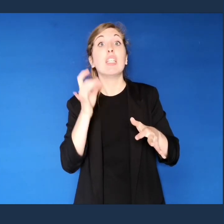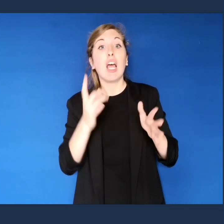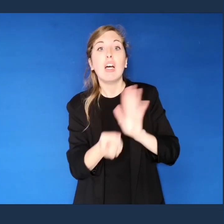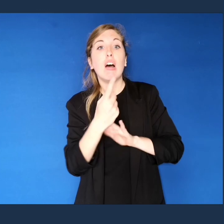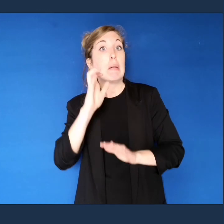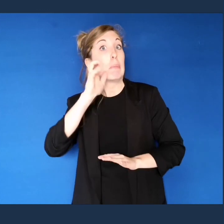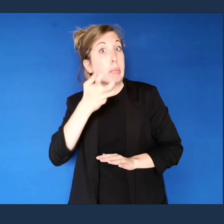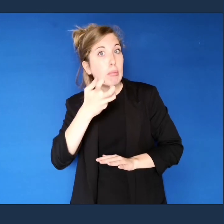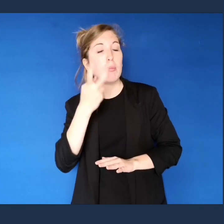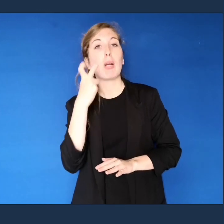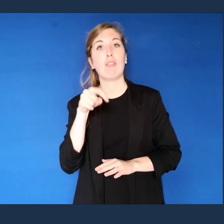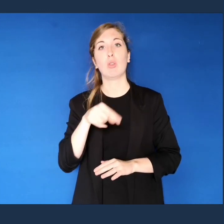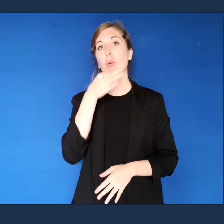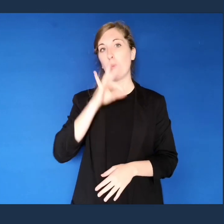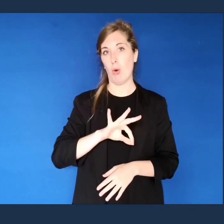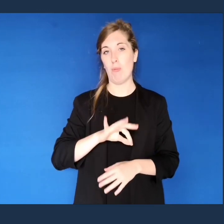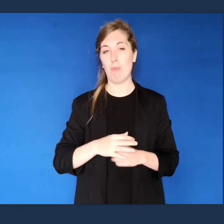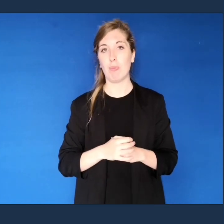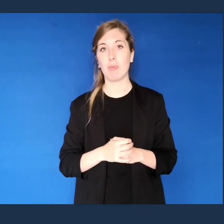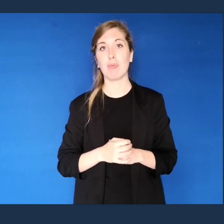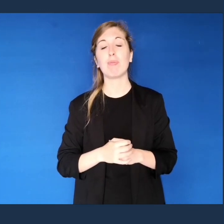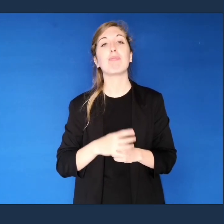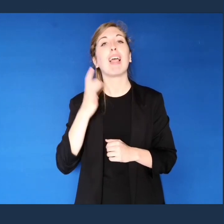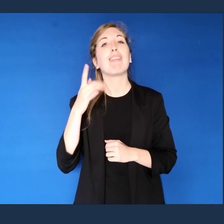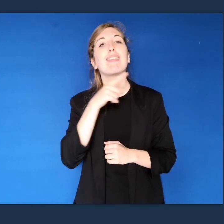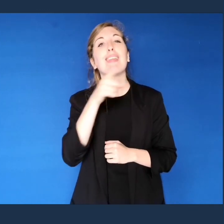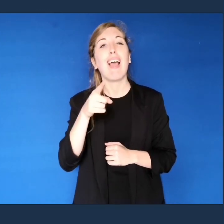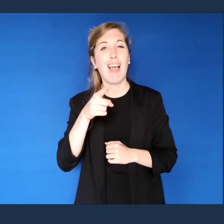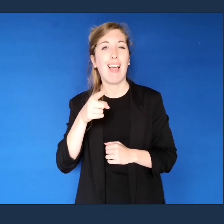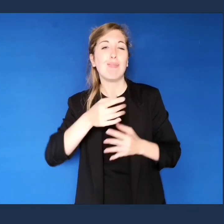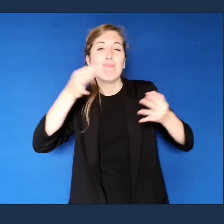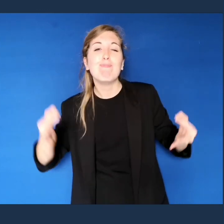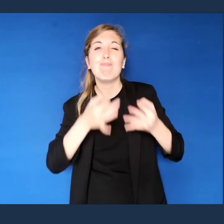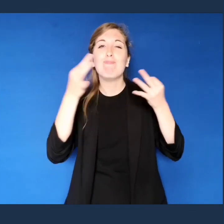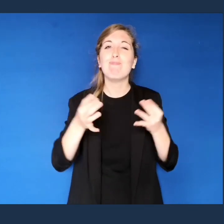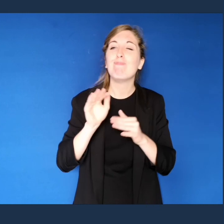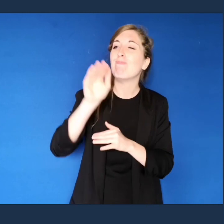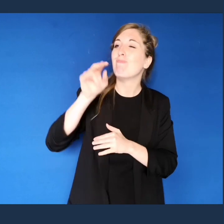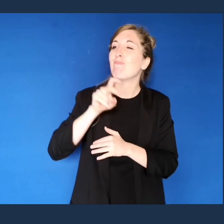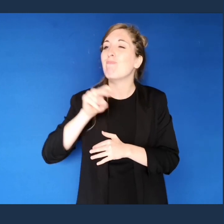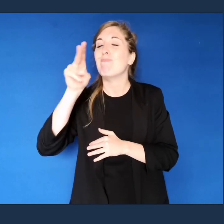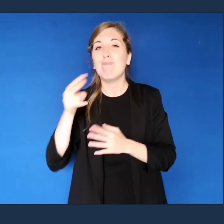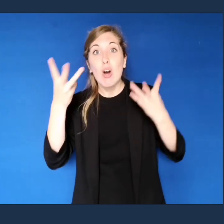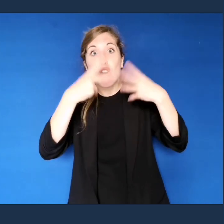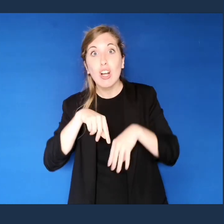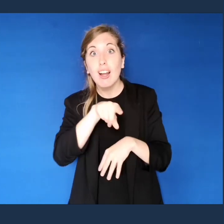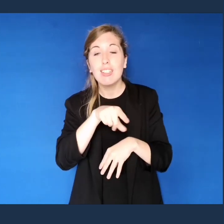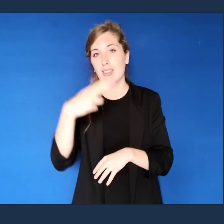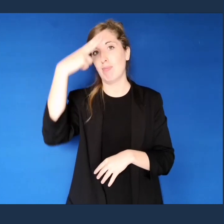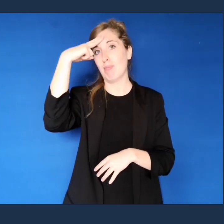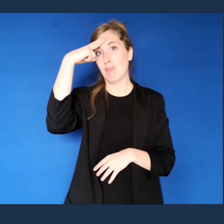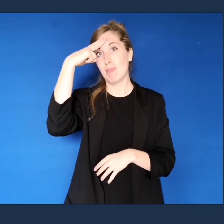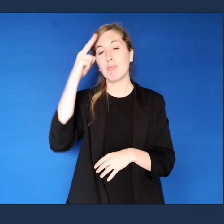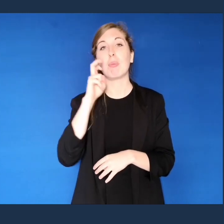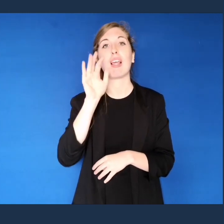Quando si programma un'escursione all'aperto ricordiamoci sempre di controllare il bollettino meteorologico. Sarà sicuramente importante per la